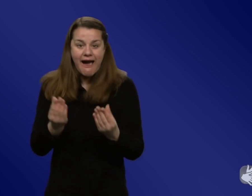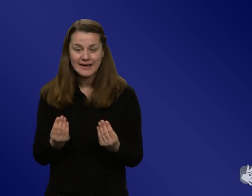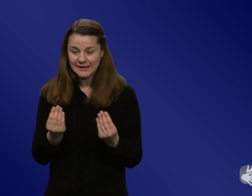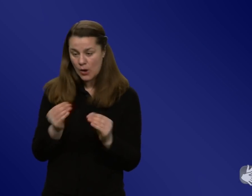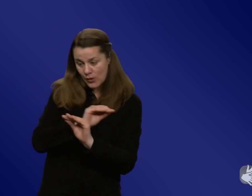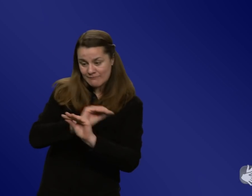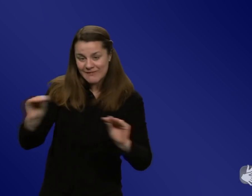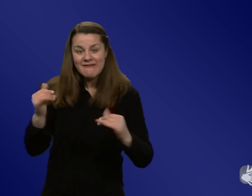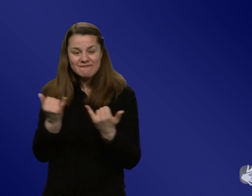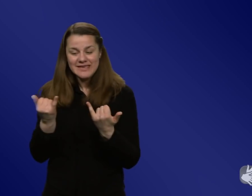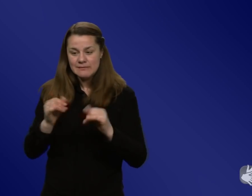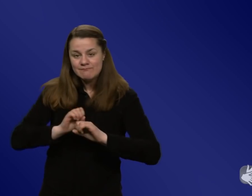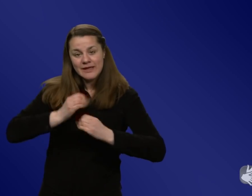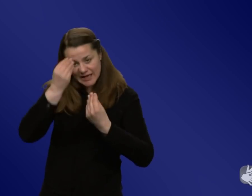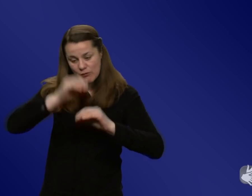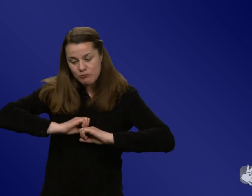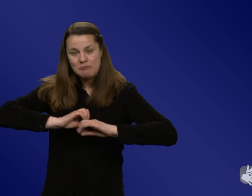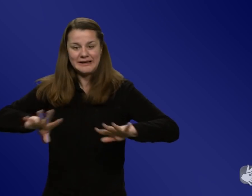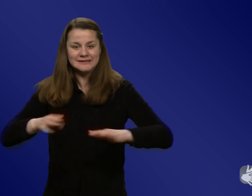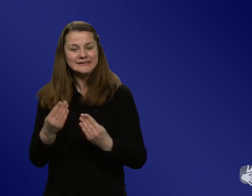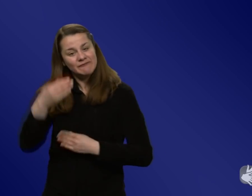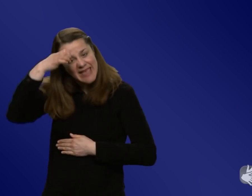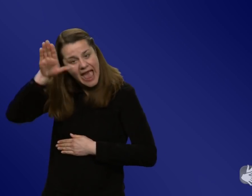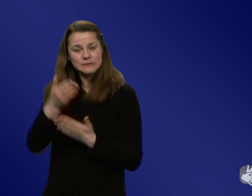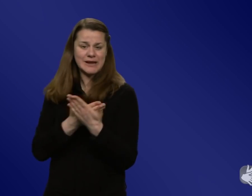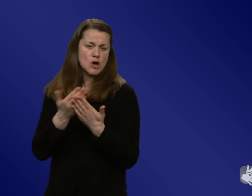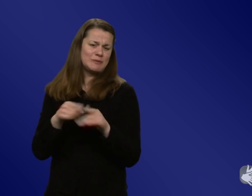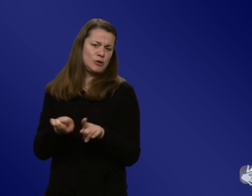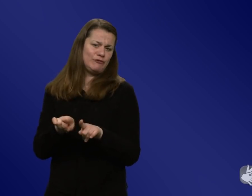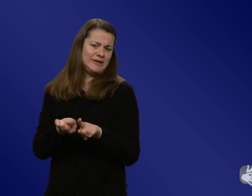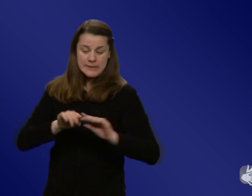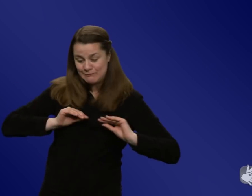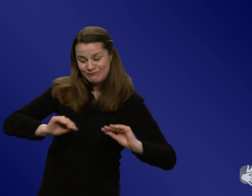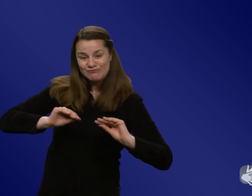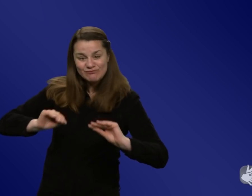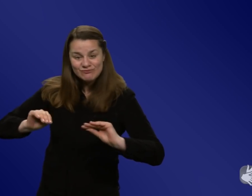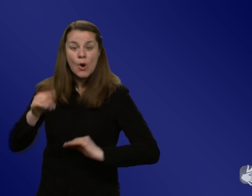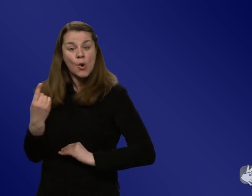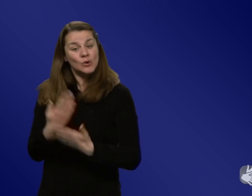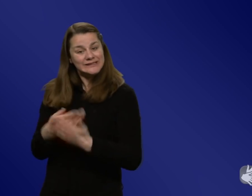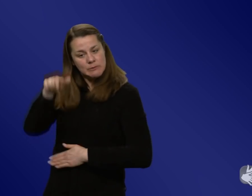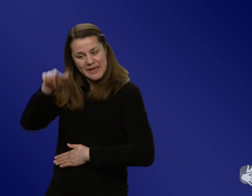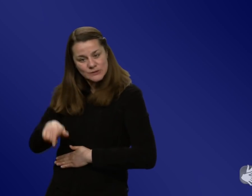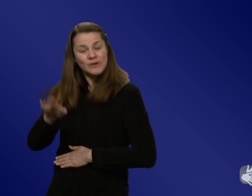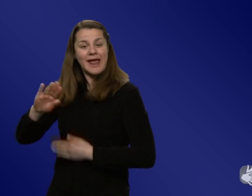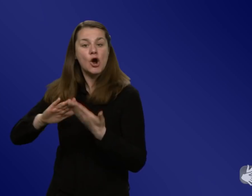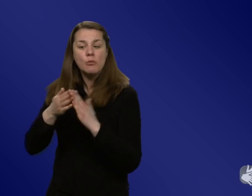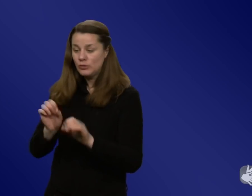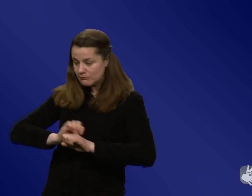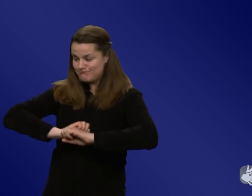redet. Die wollten sich so Champions ausbilden lassen und haben dann als Multiplikatoren gewirkt. Und da gibt es in manchen